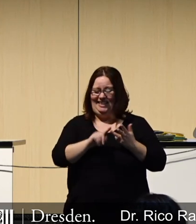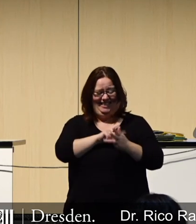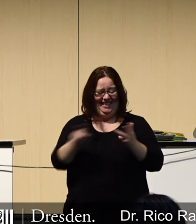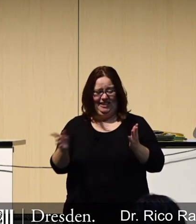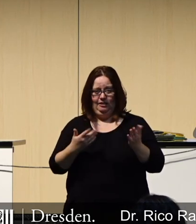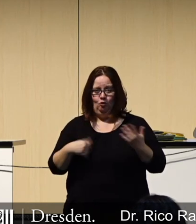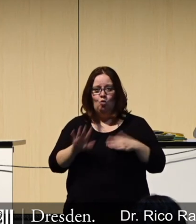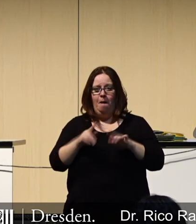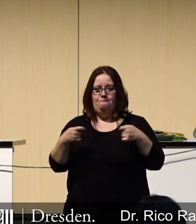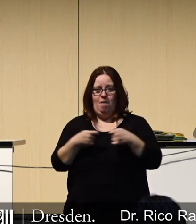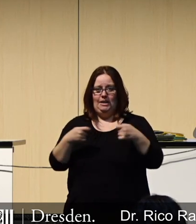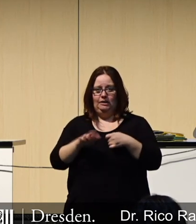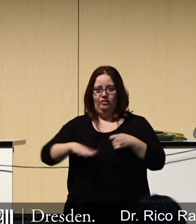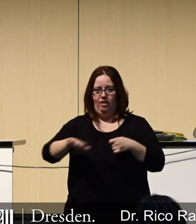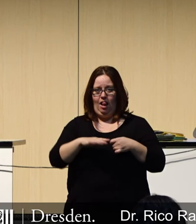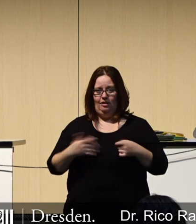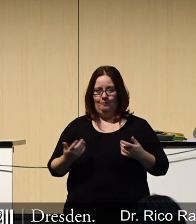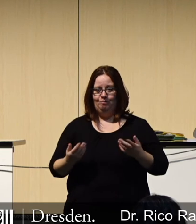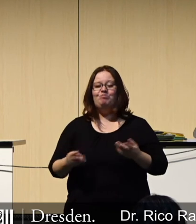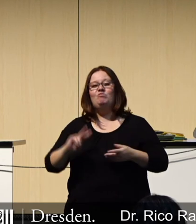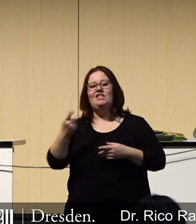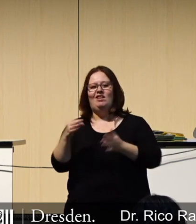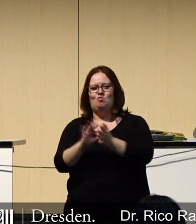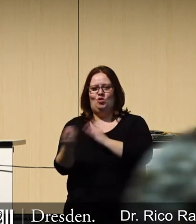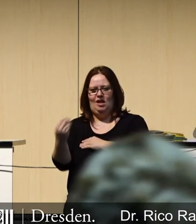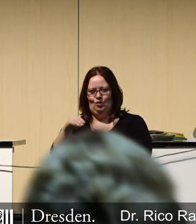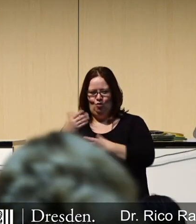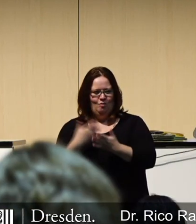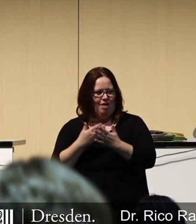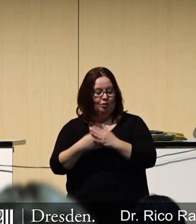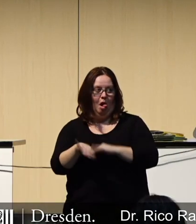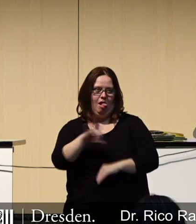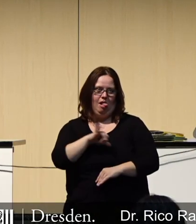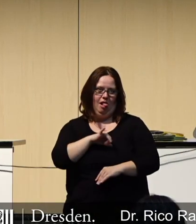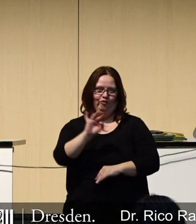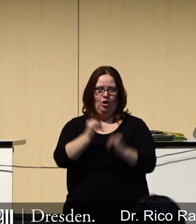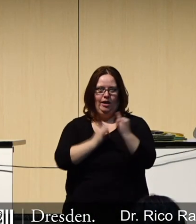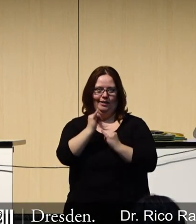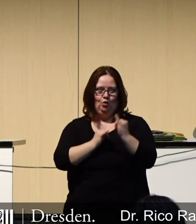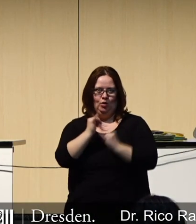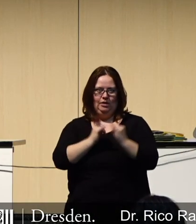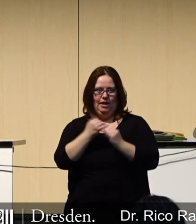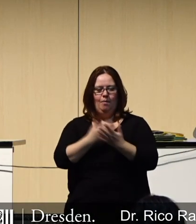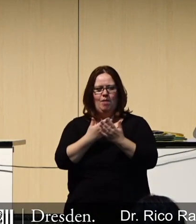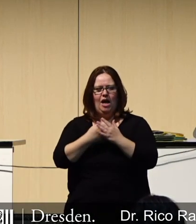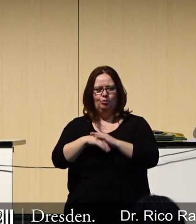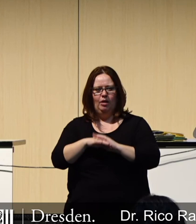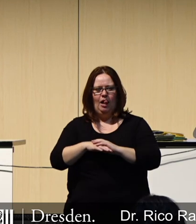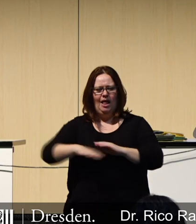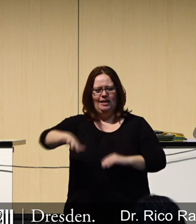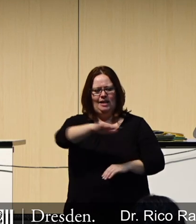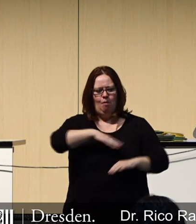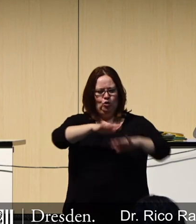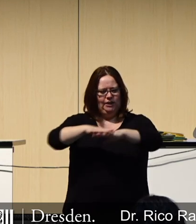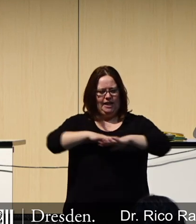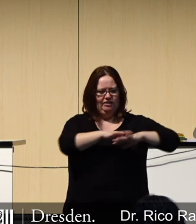weiter. Ein zweiter Punkt kommt dazu, das was super interessant für die Industrie ist, sind Campus-Netzwerke. Also kleine